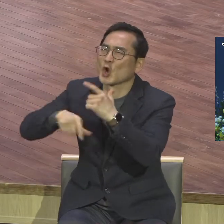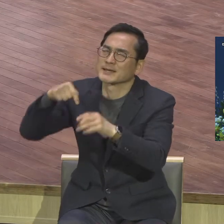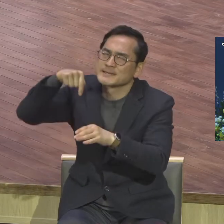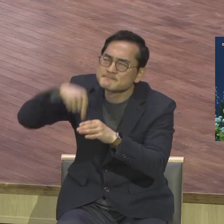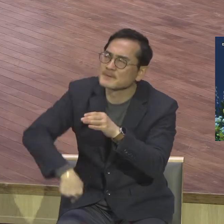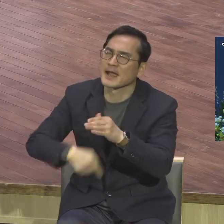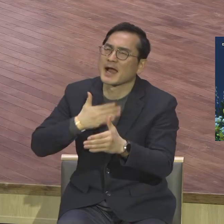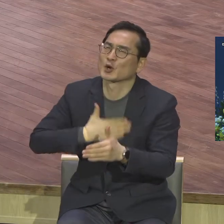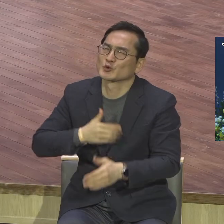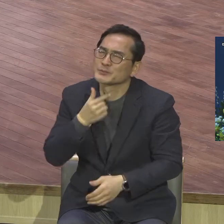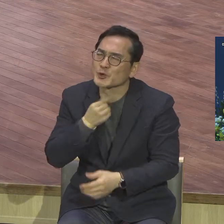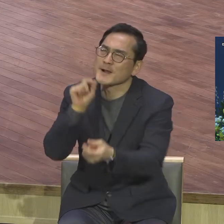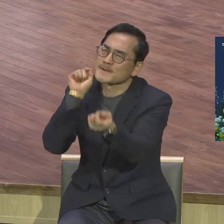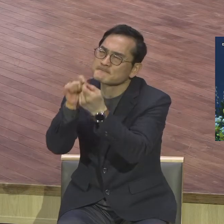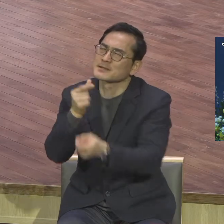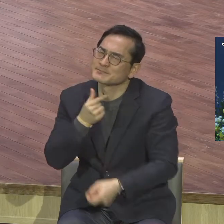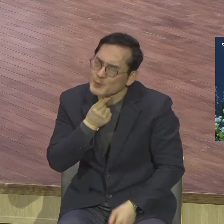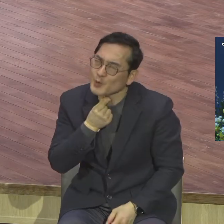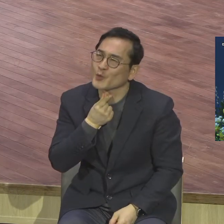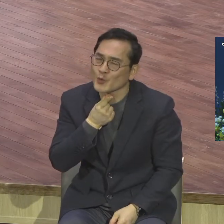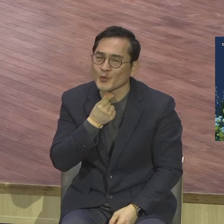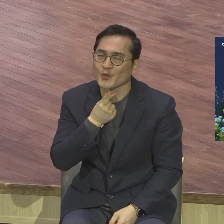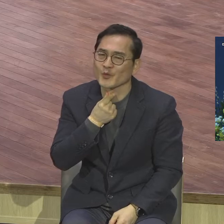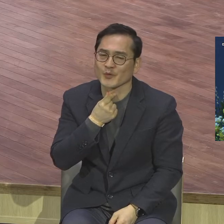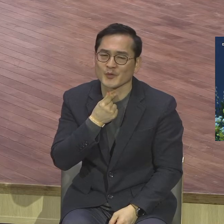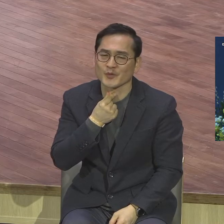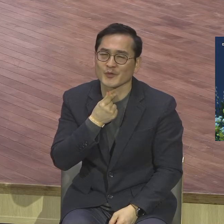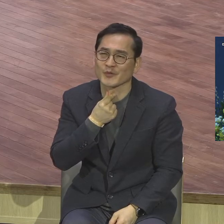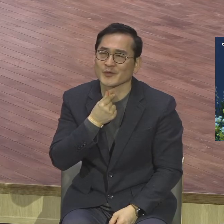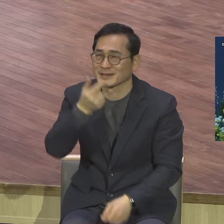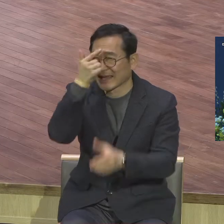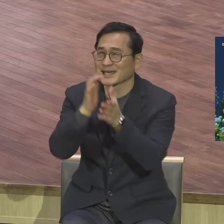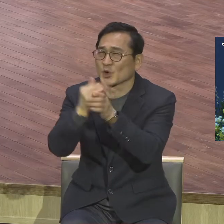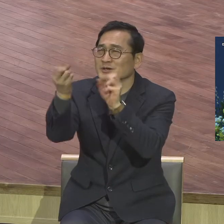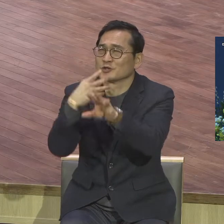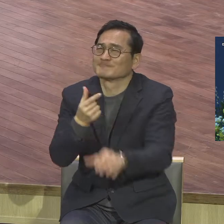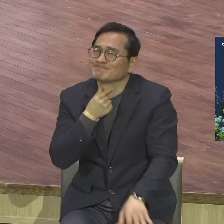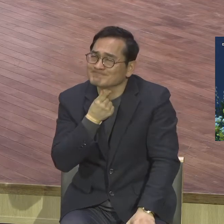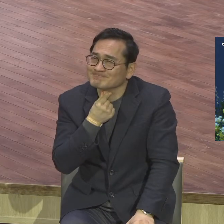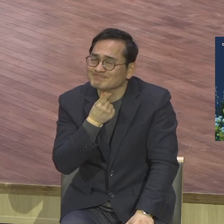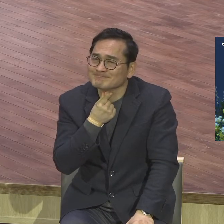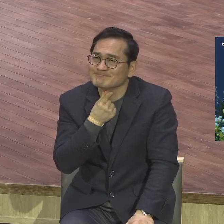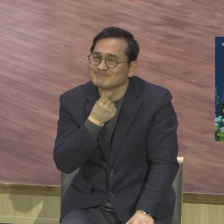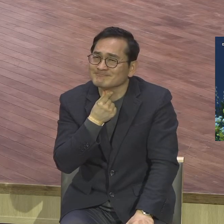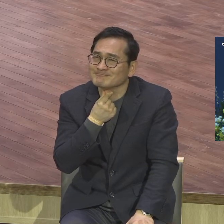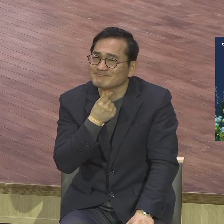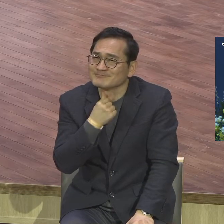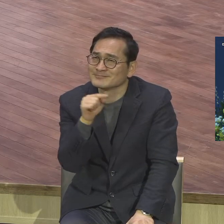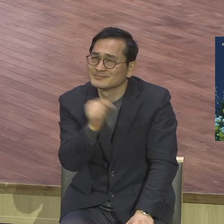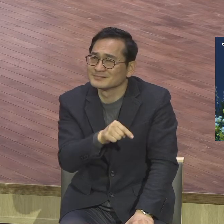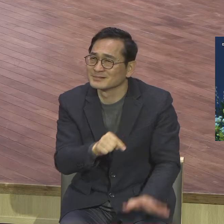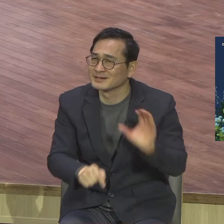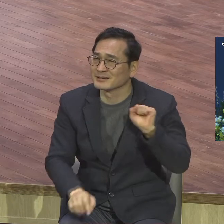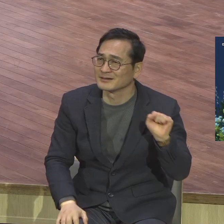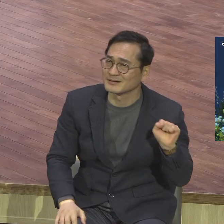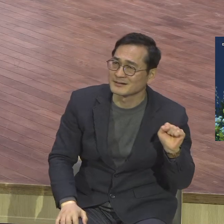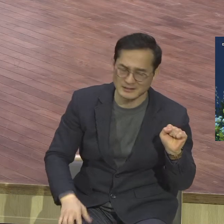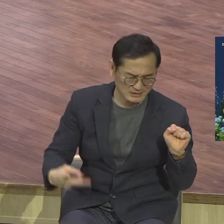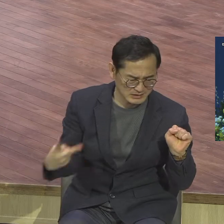가까이 가고 싶은데 하나님께 내 기도한 것을 응답받고 싶은데 여기에 걸림돌되는 것을 제거하여 조옵사사